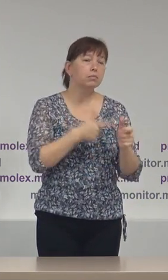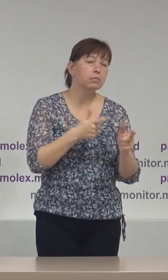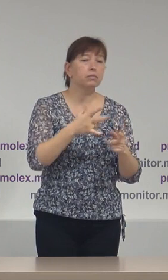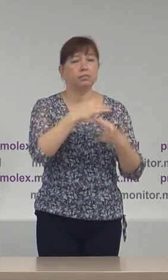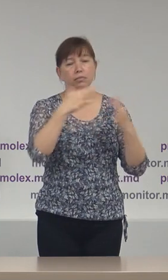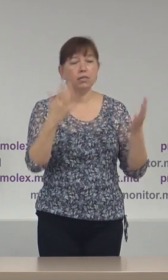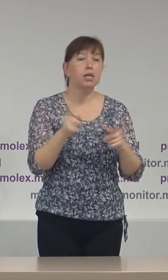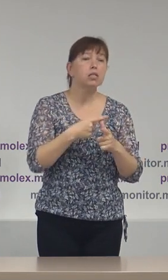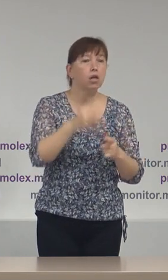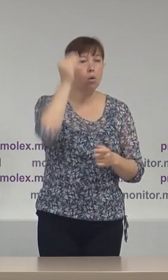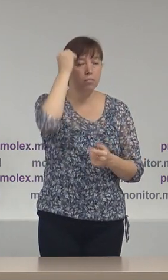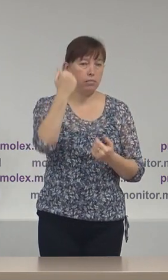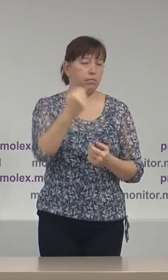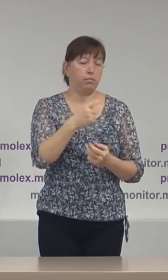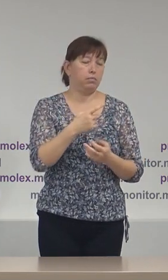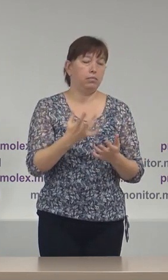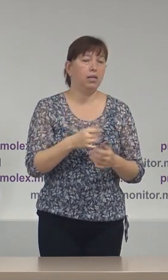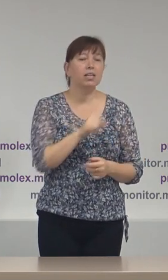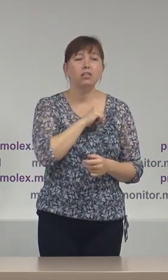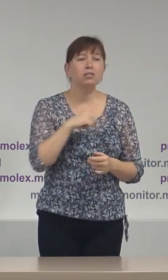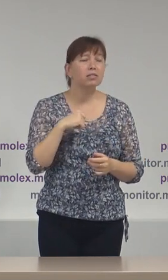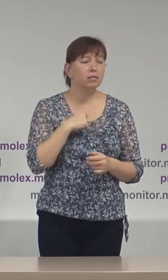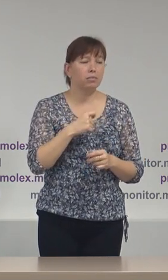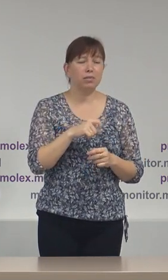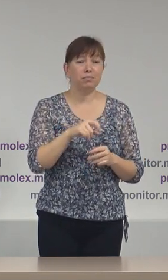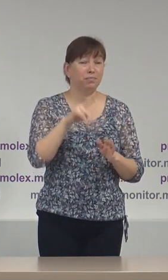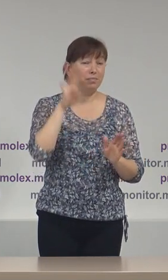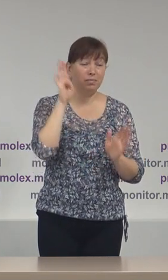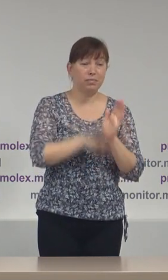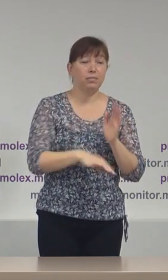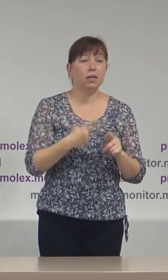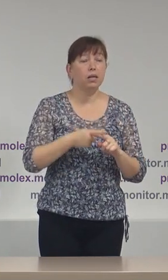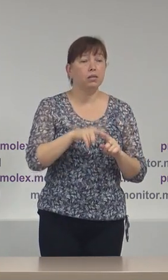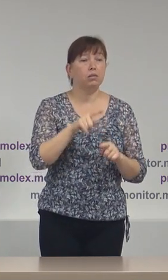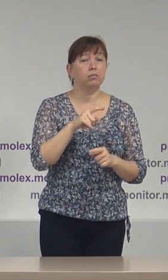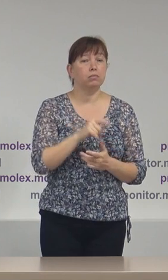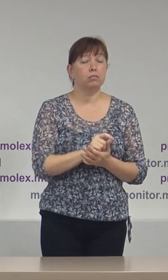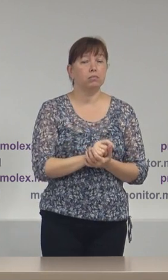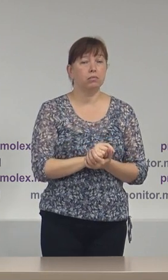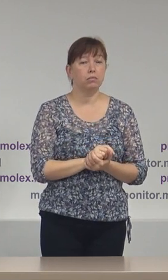opinii și partea cea mai proastă că apunci când discursul de ură este utilizat